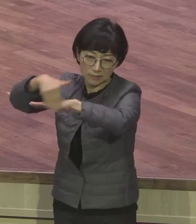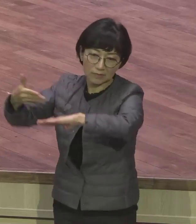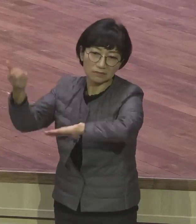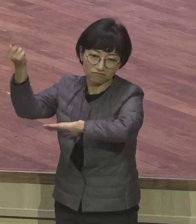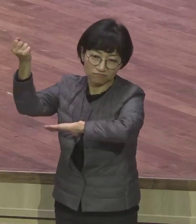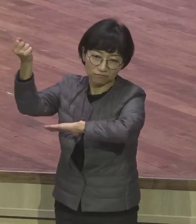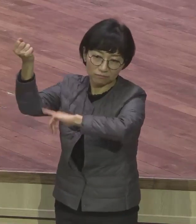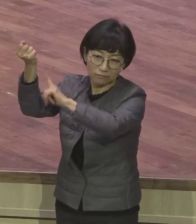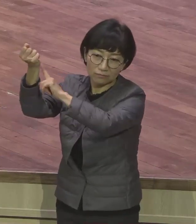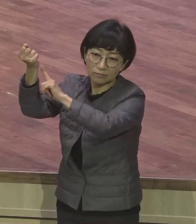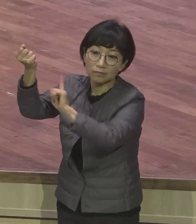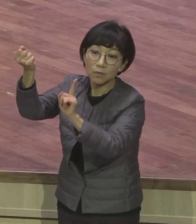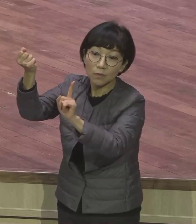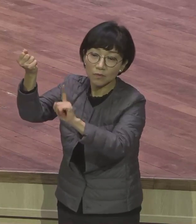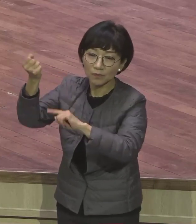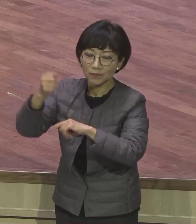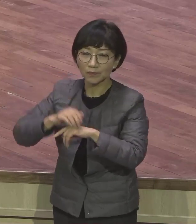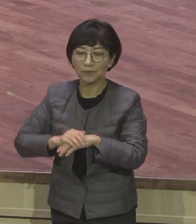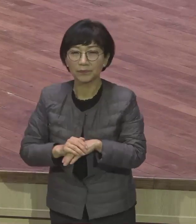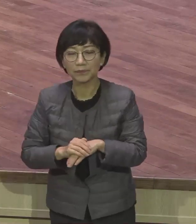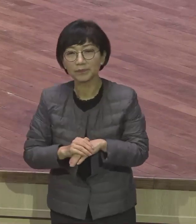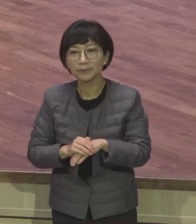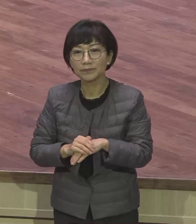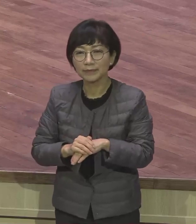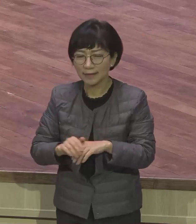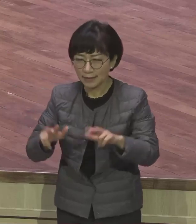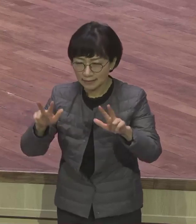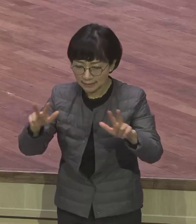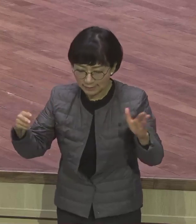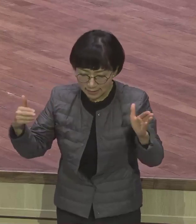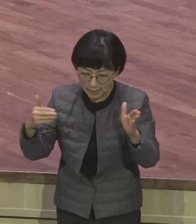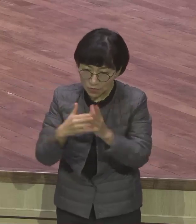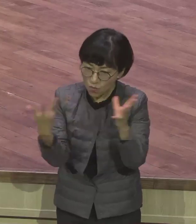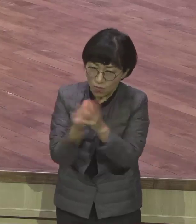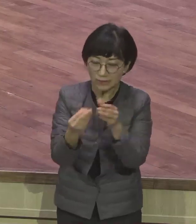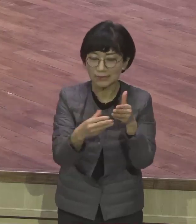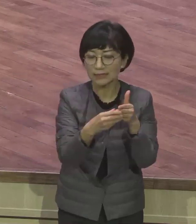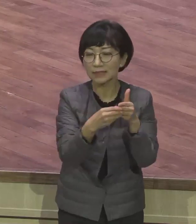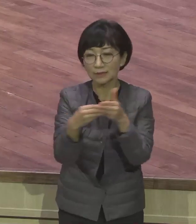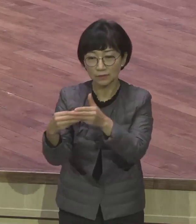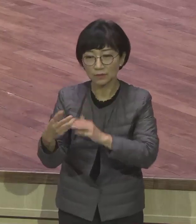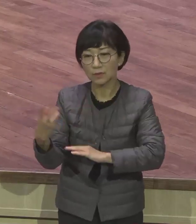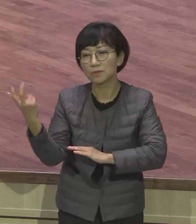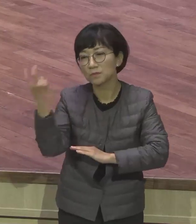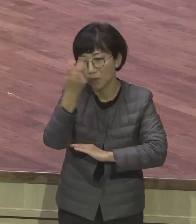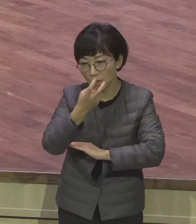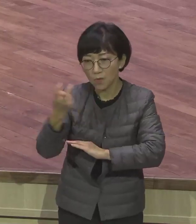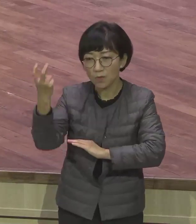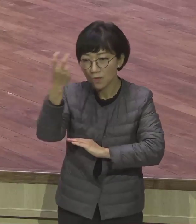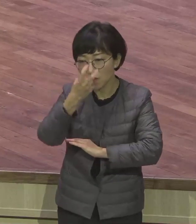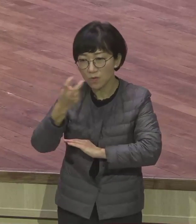지금까지 완벽하게 인도하시고 보호하심을 체험하고 삽니다.